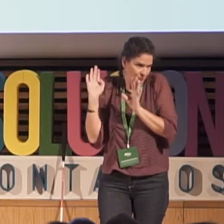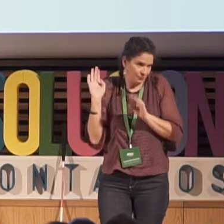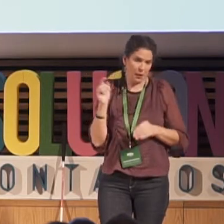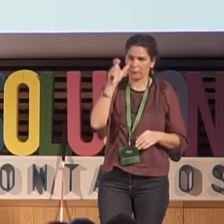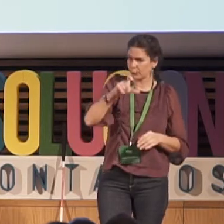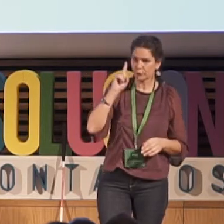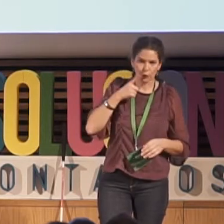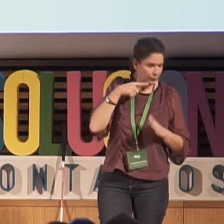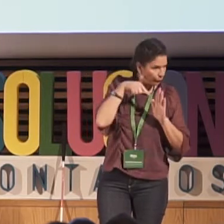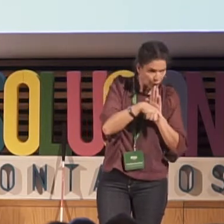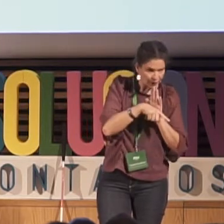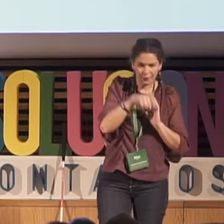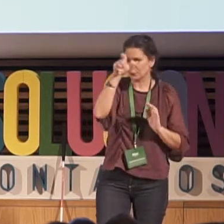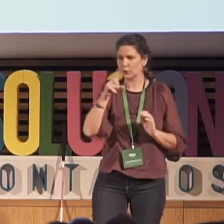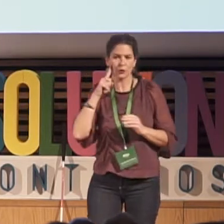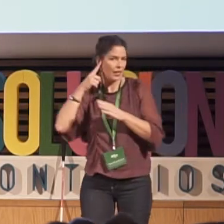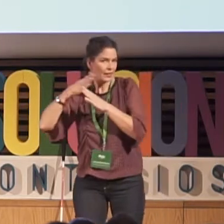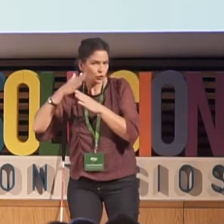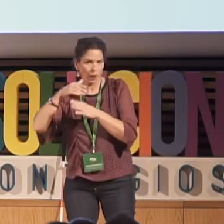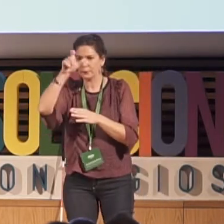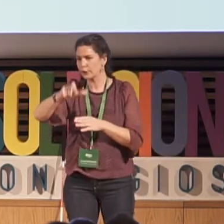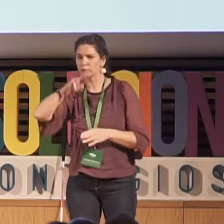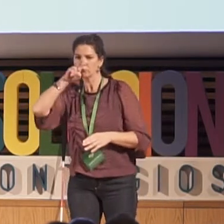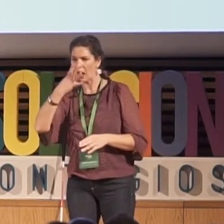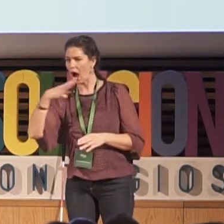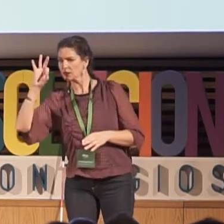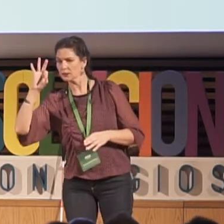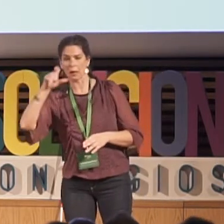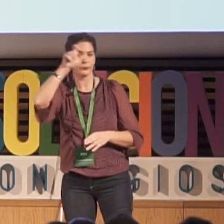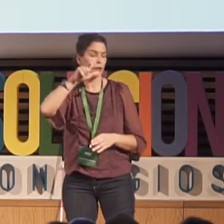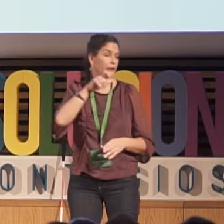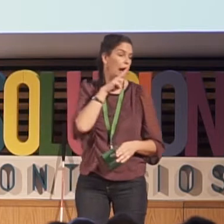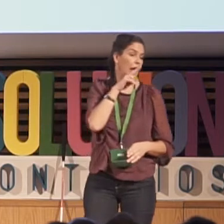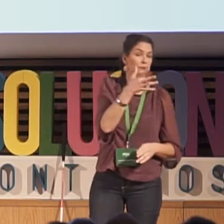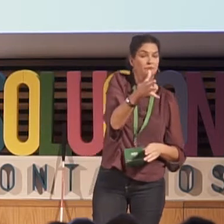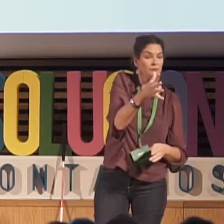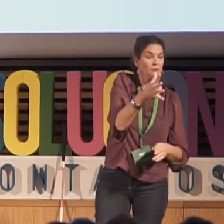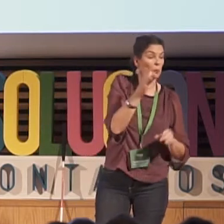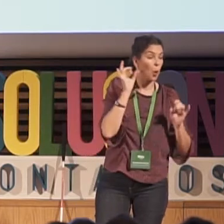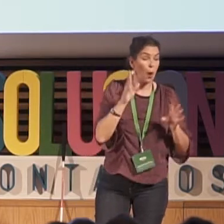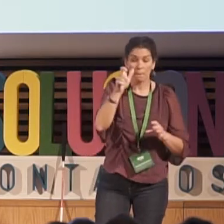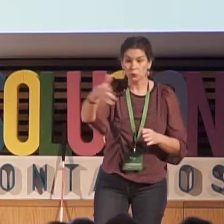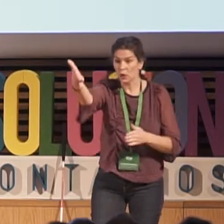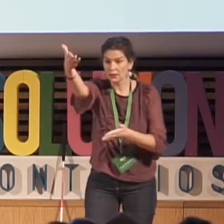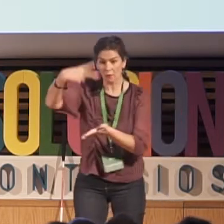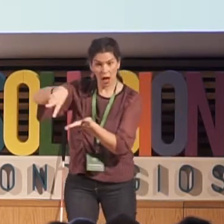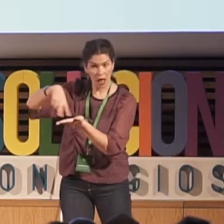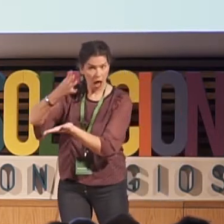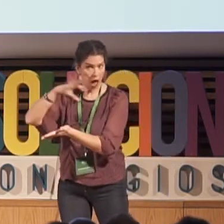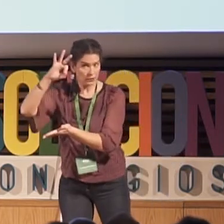restos auditivos, hay personas que son personas sordas profundas, otras que pueden oír, otras que hablan bien, otras que no hablan. Hay una gran variedad, es